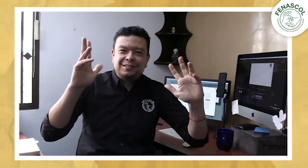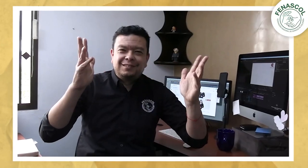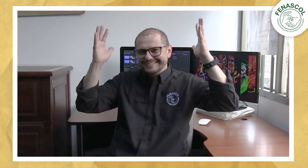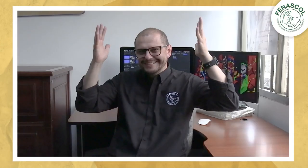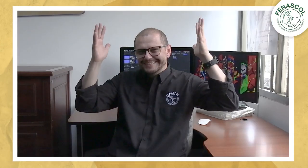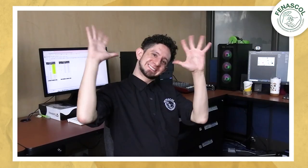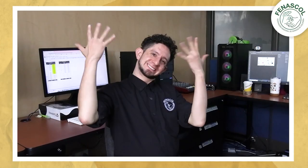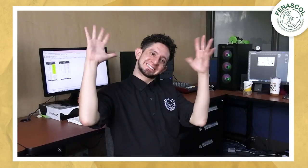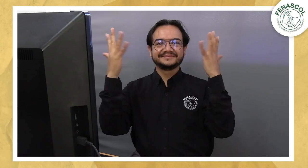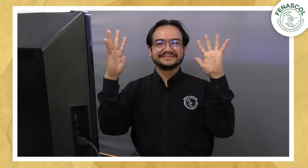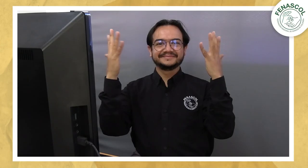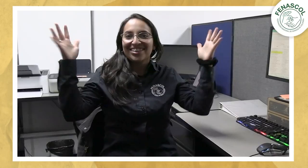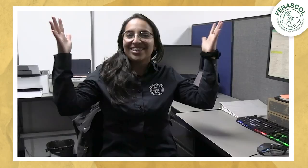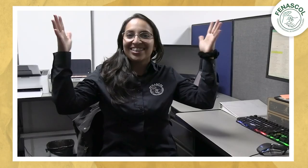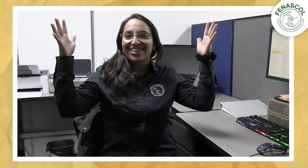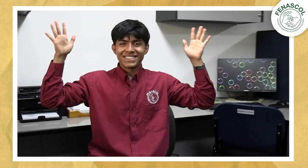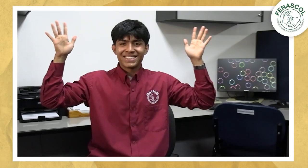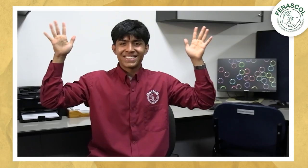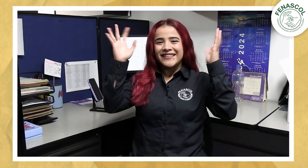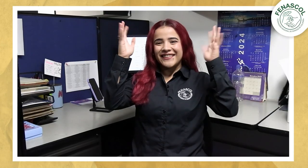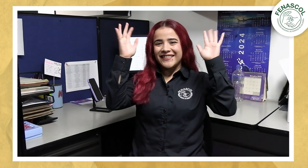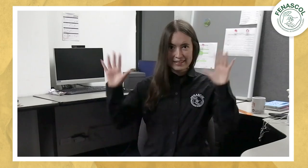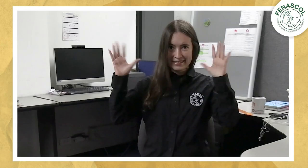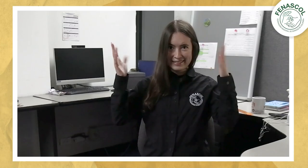¡Felicidades! ¡Felicidades! ¡Felicidades! ¡Felicidades!